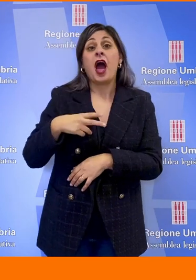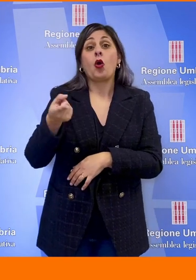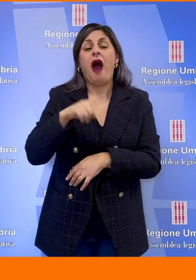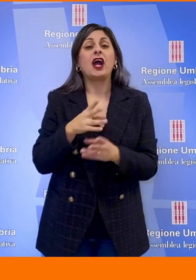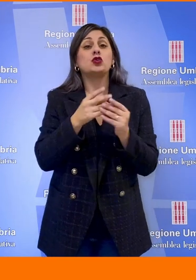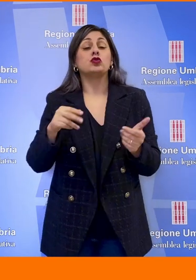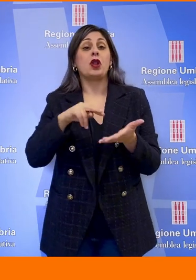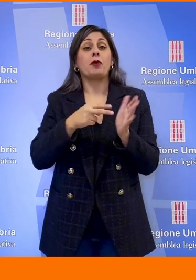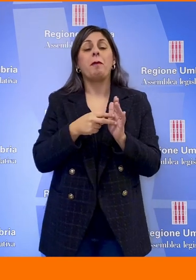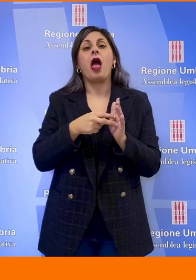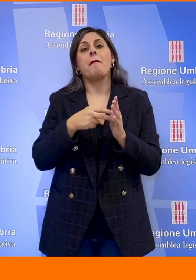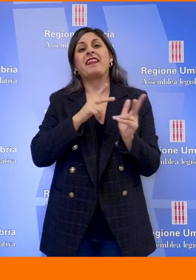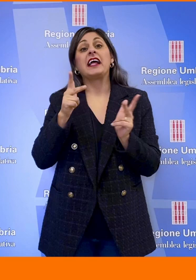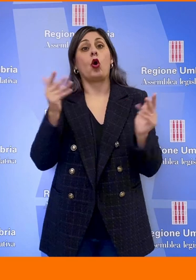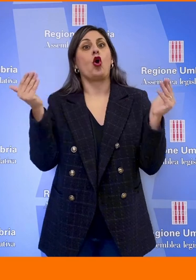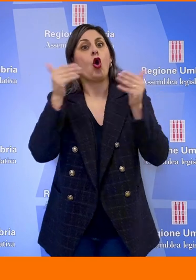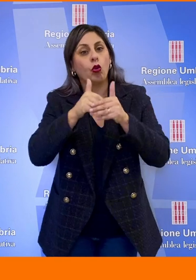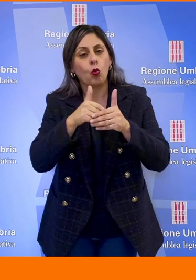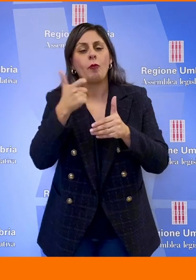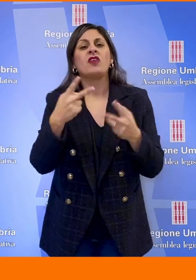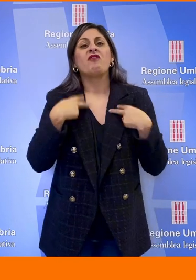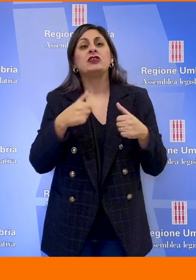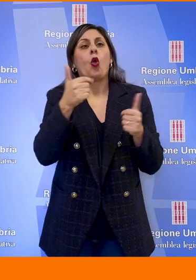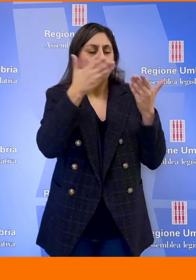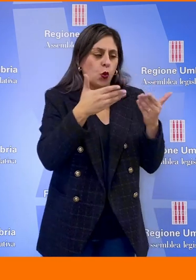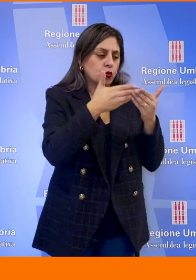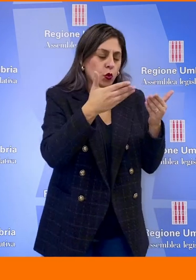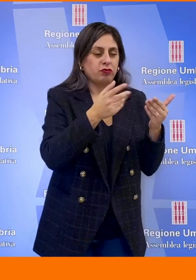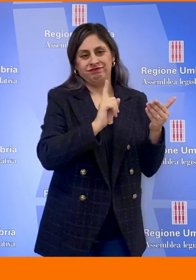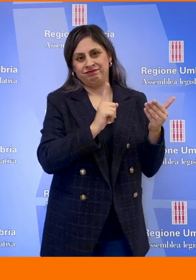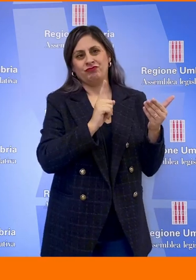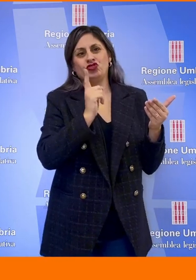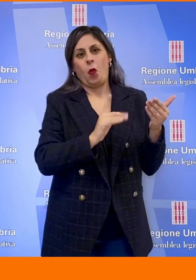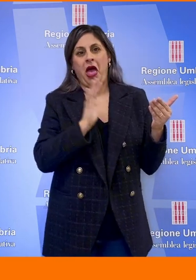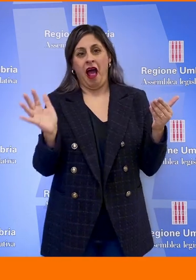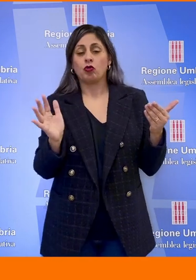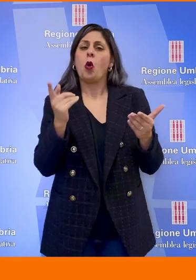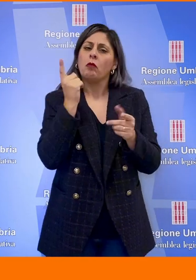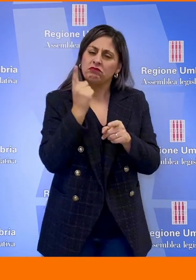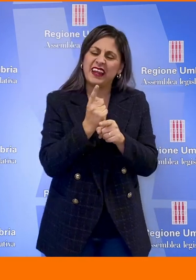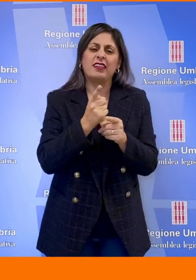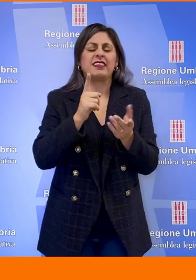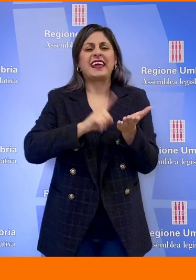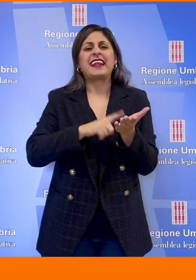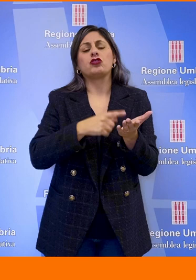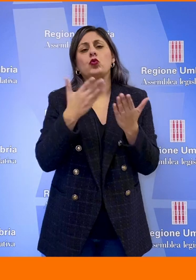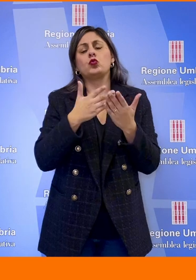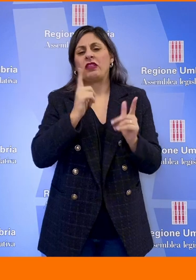mobilità notturna affinché la vita non sia solo studio. Occorre garantire il diritto allo studio e sviluppare politiche adeguate che riguardino